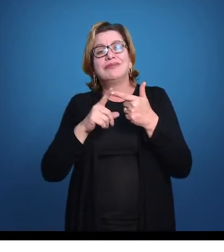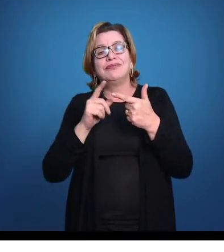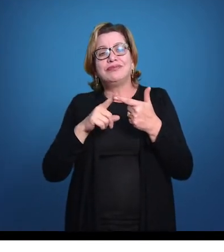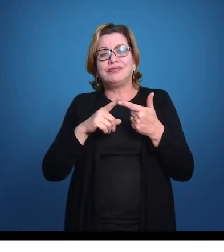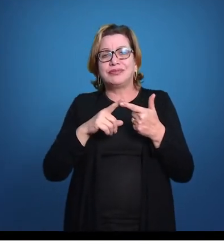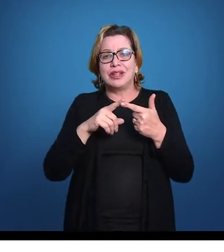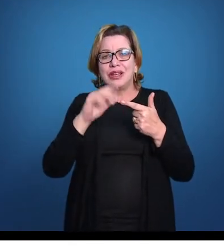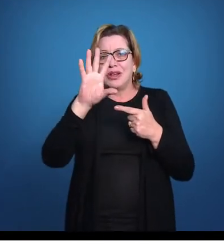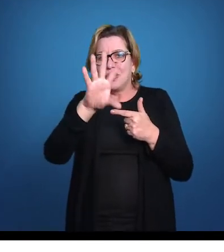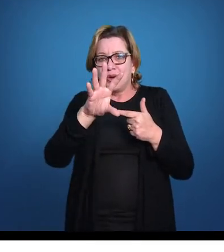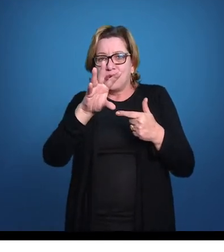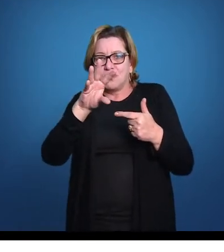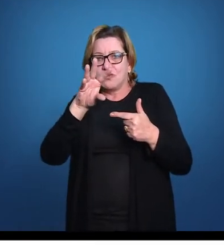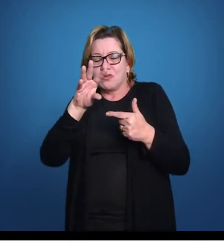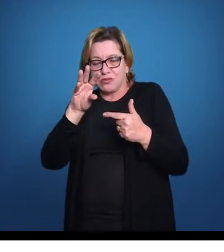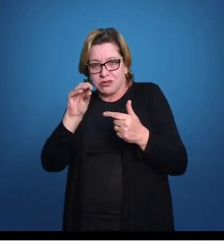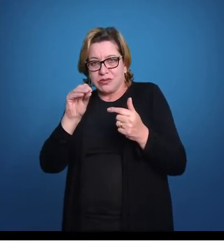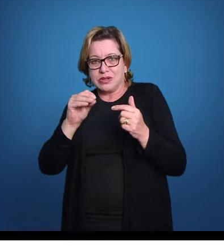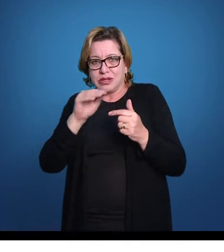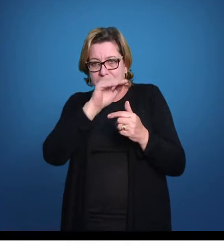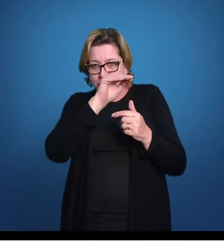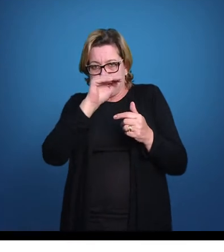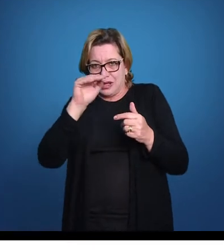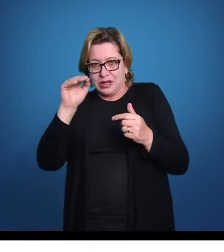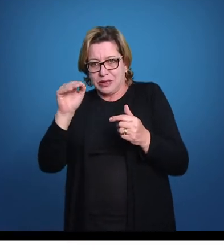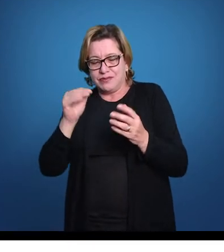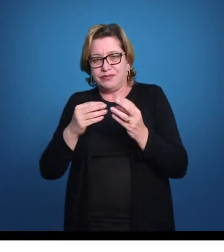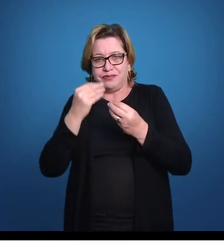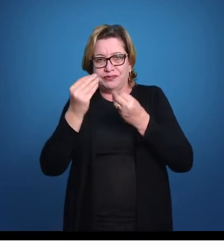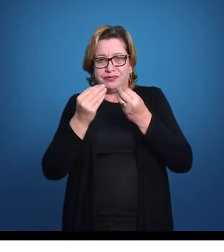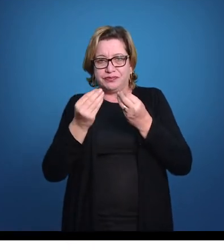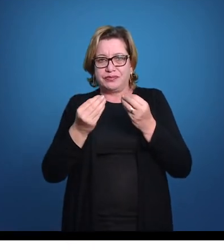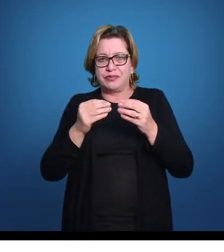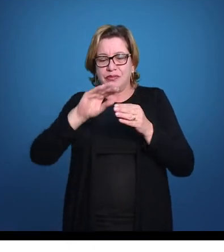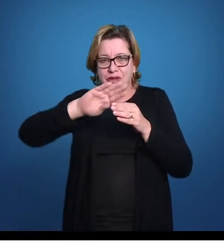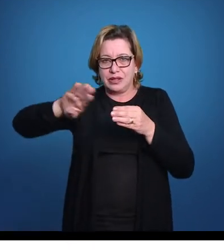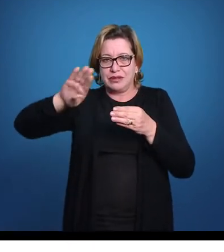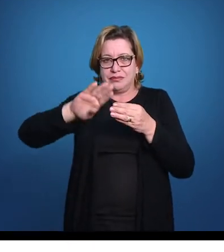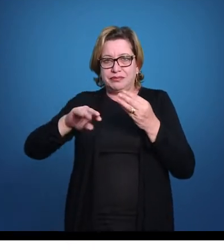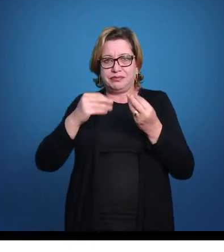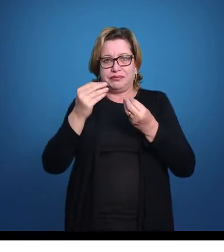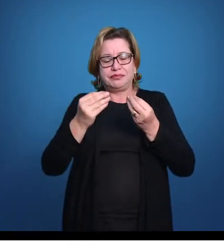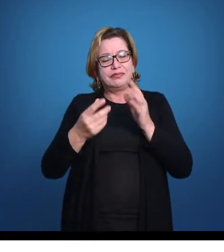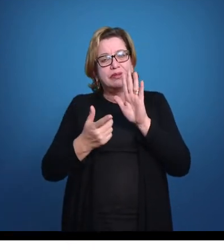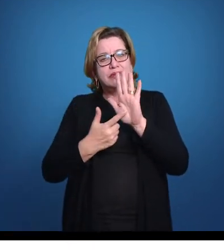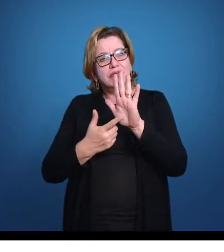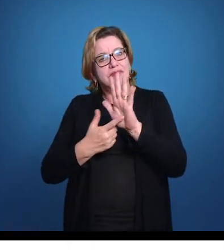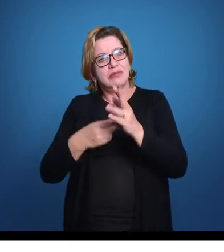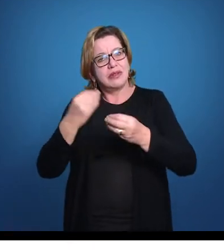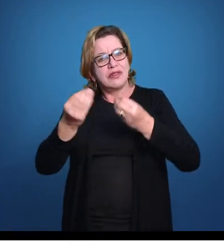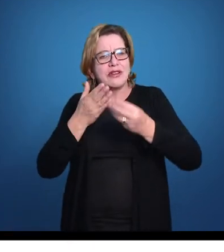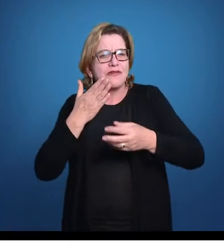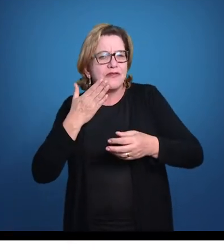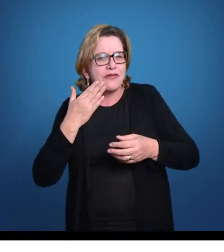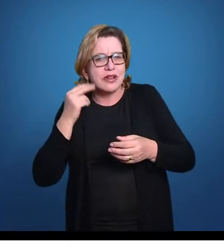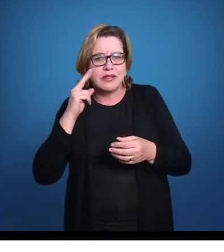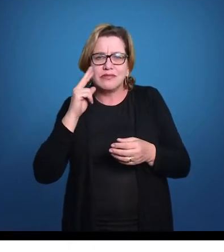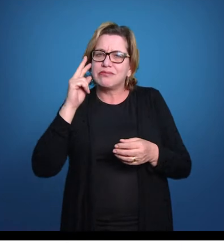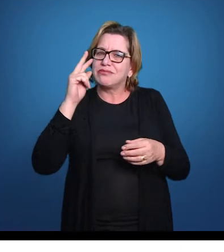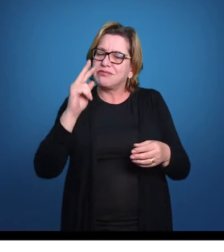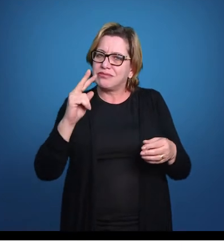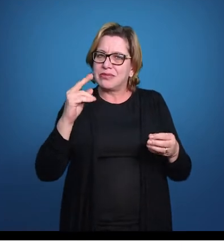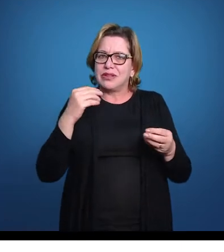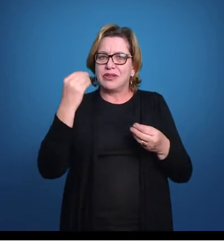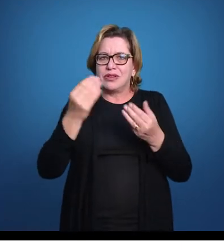né? Eu tirei... Então, agora tirando, né? A linha lateral, tirando a linha lateral e essa nadadeira peitoral aqui pra eu facilitar os próximos